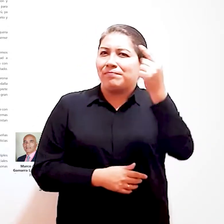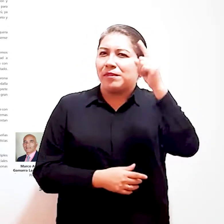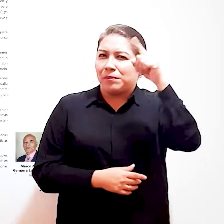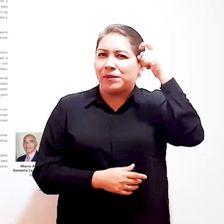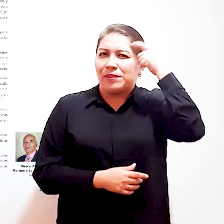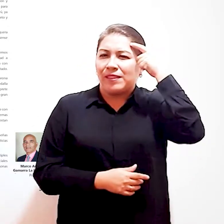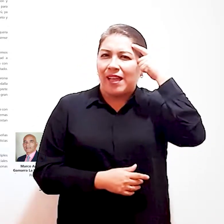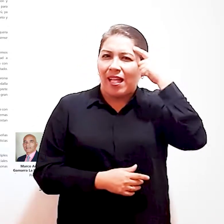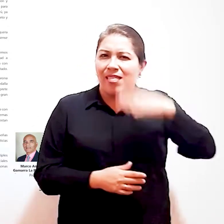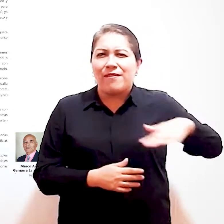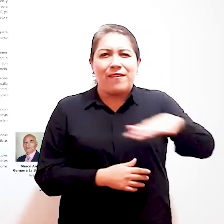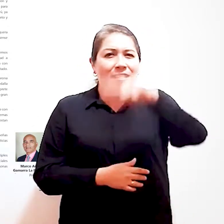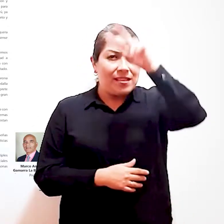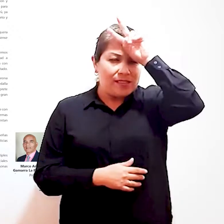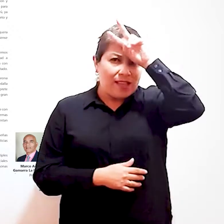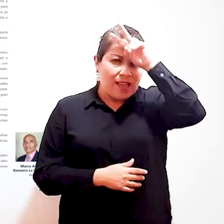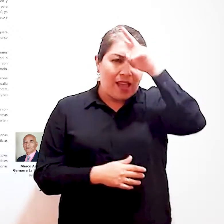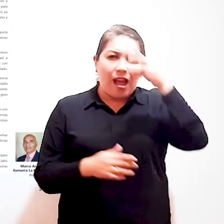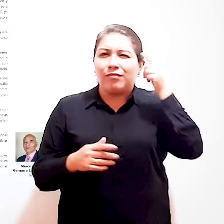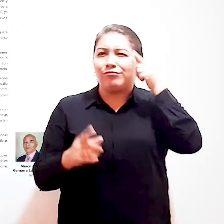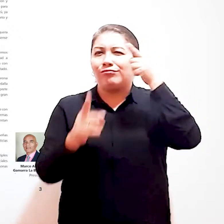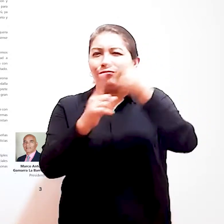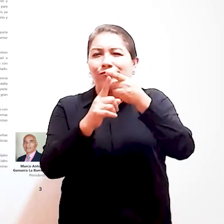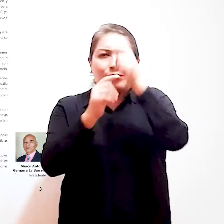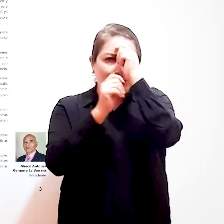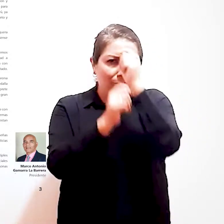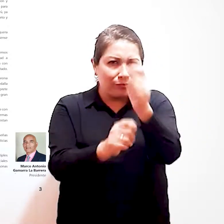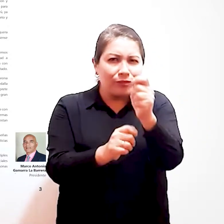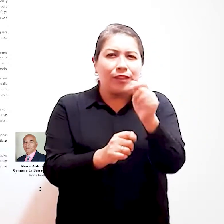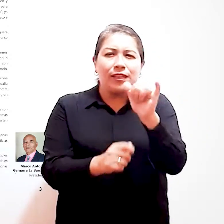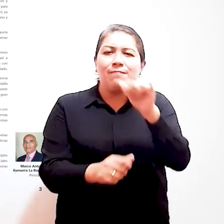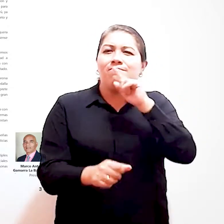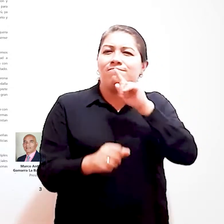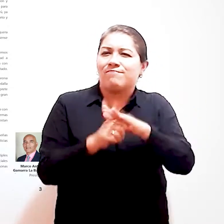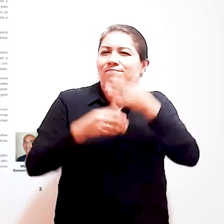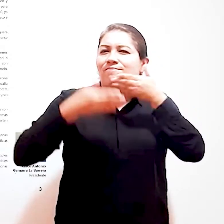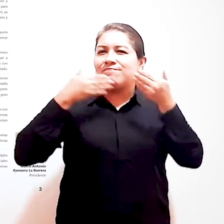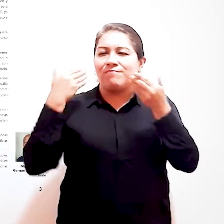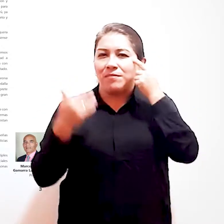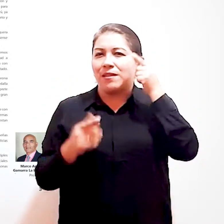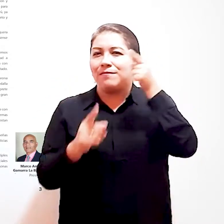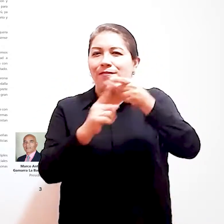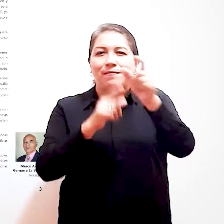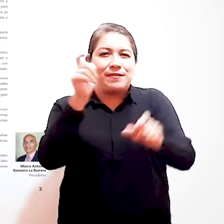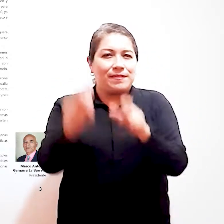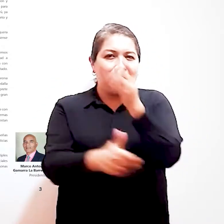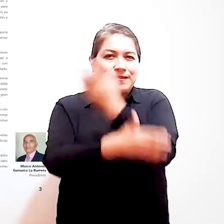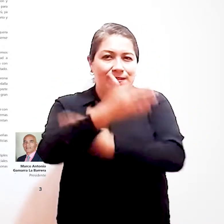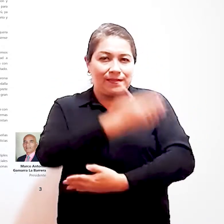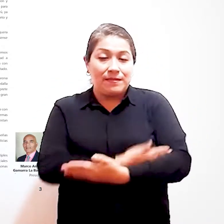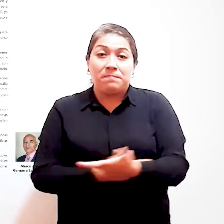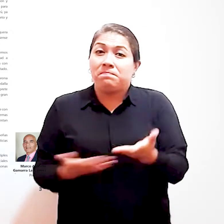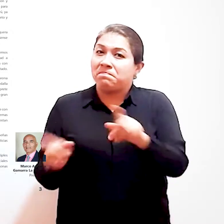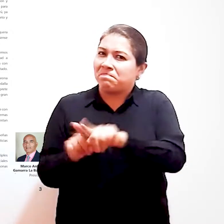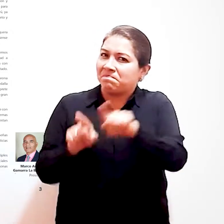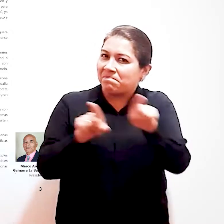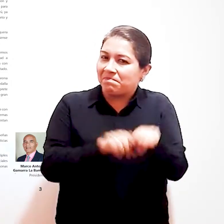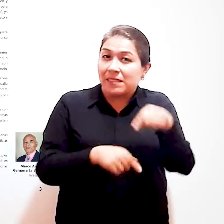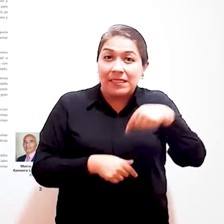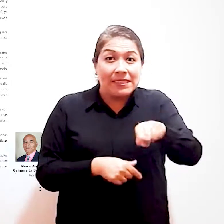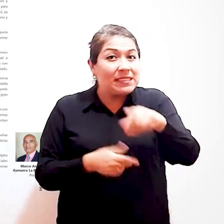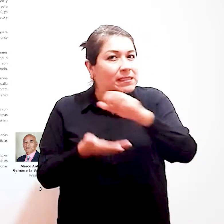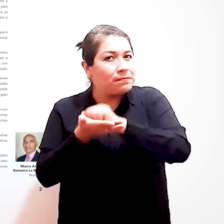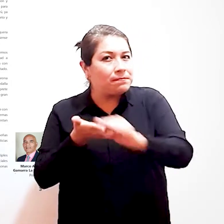la primera política a nivel nacional dirigida a promover el respeto y garantía de los derechos de las personas con discapacidad.